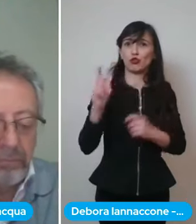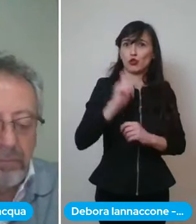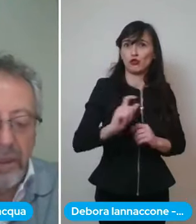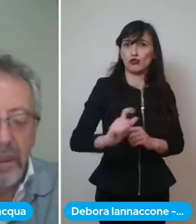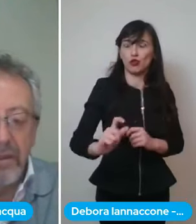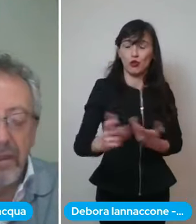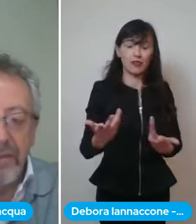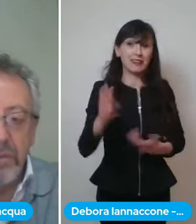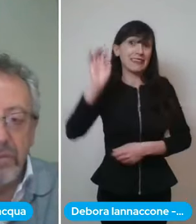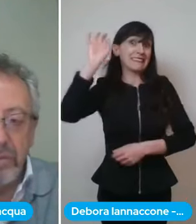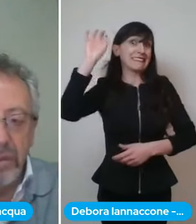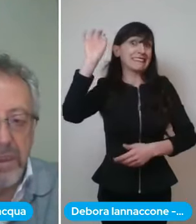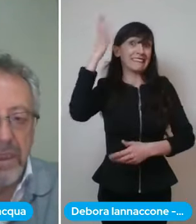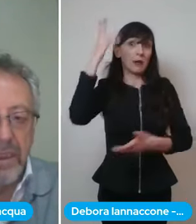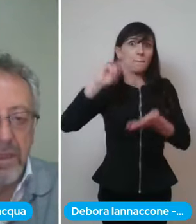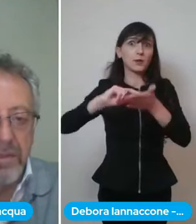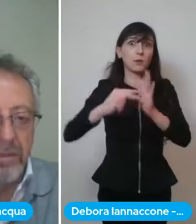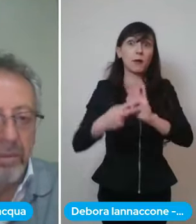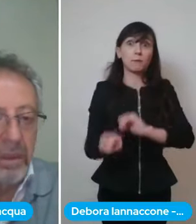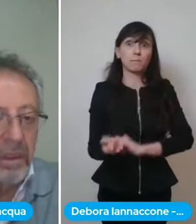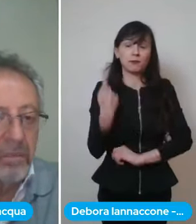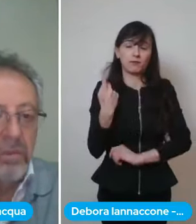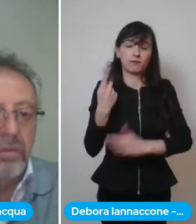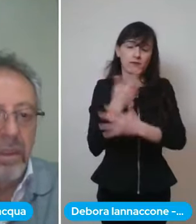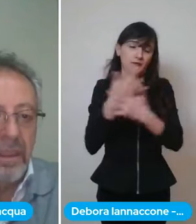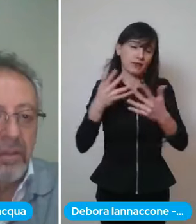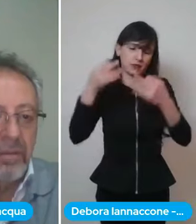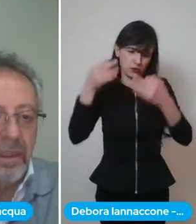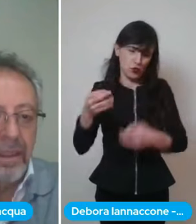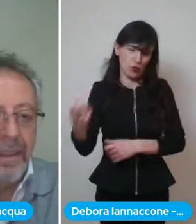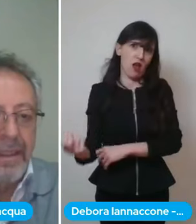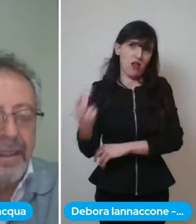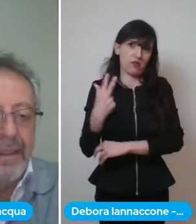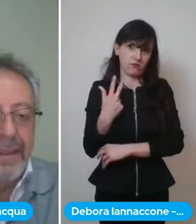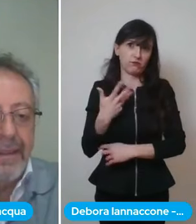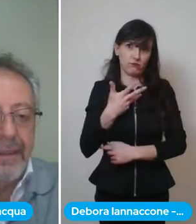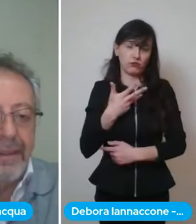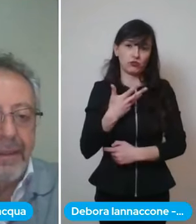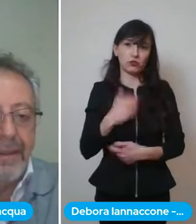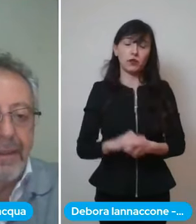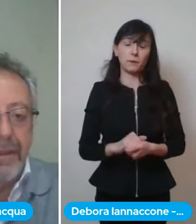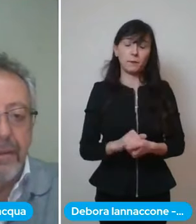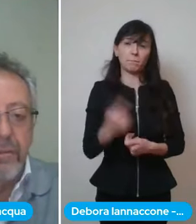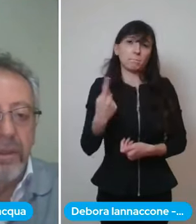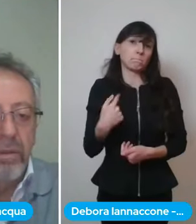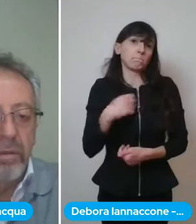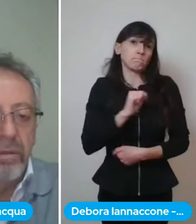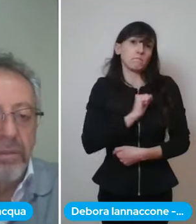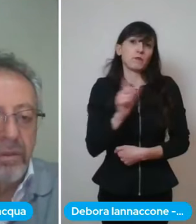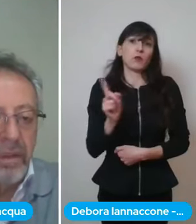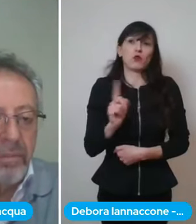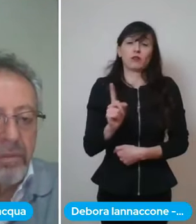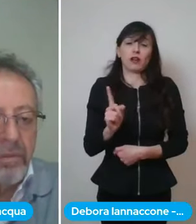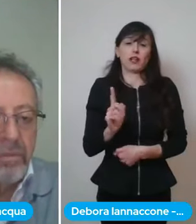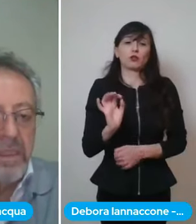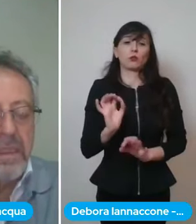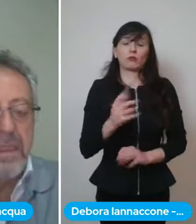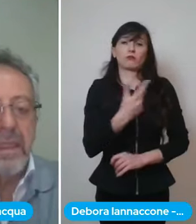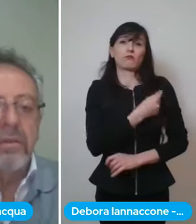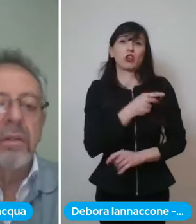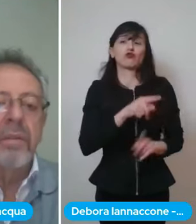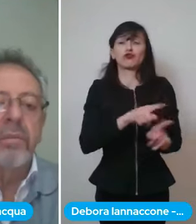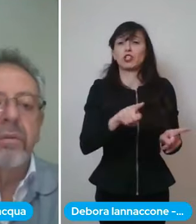avremmo avuto le segnalazioni quindi non credo che quell'otto a meno che abbiamo